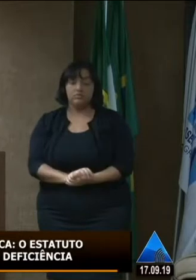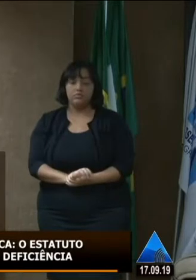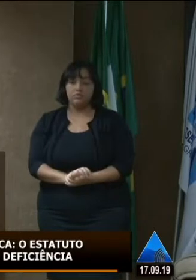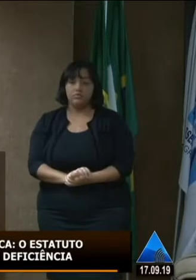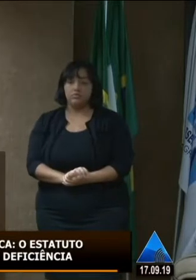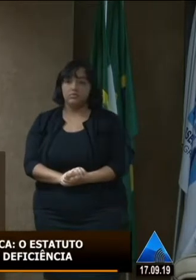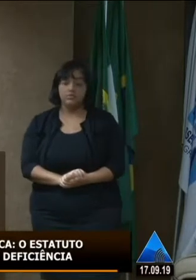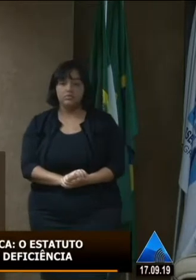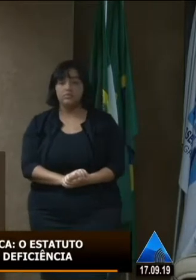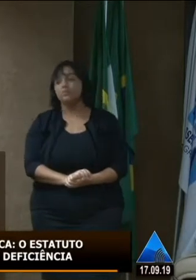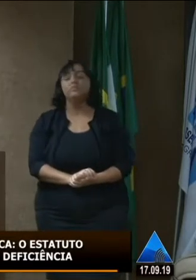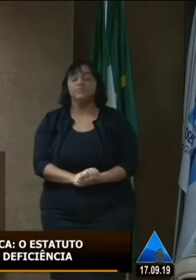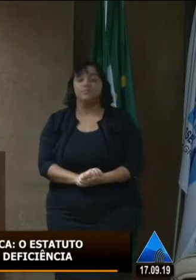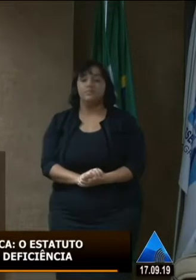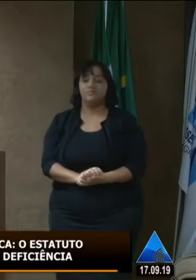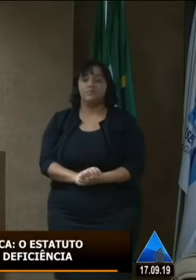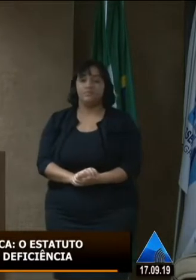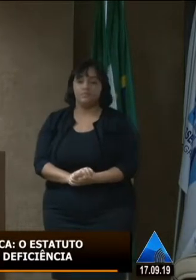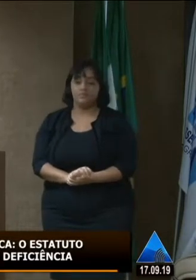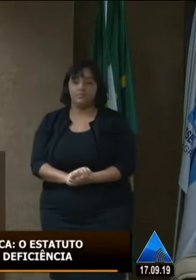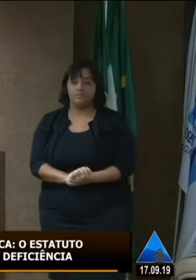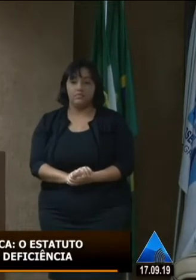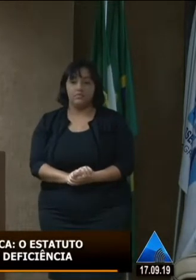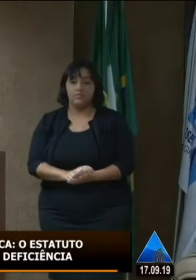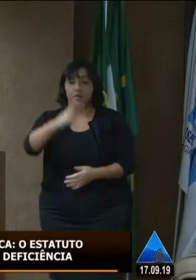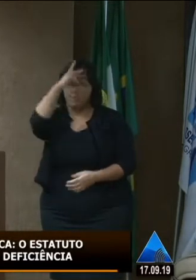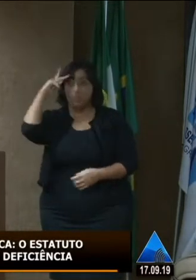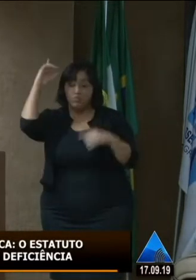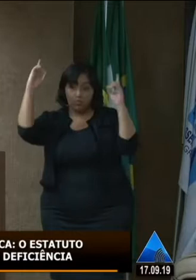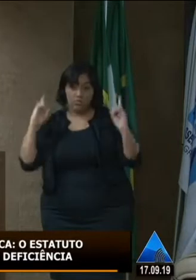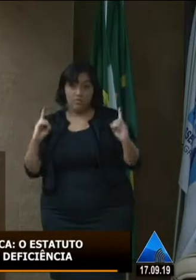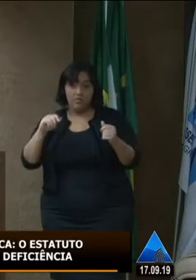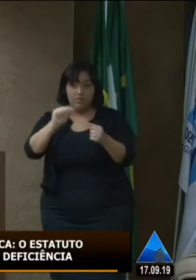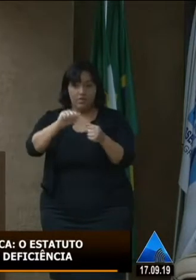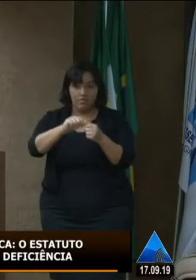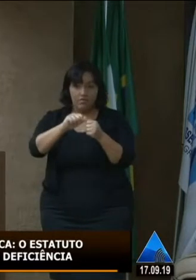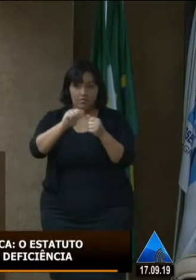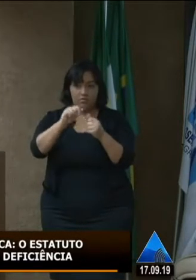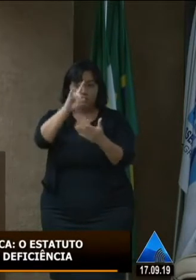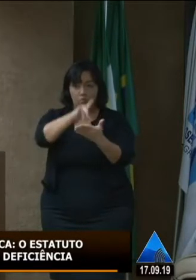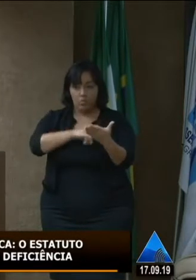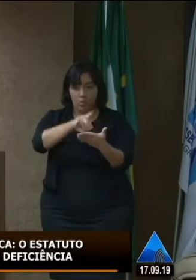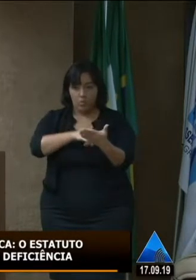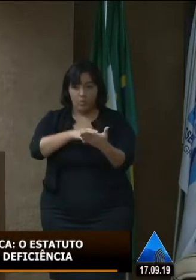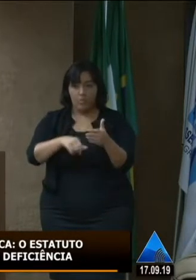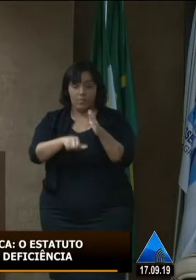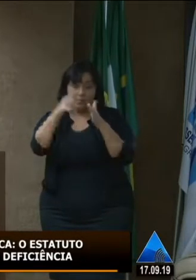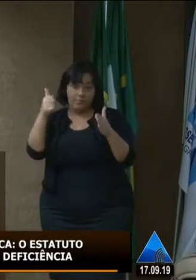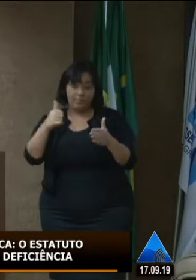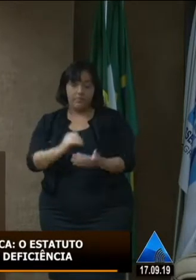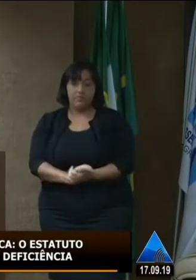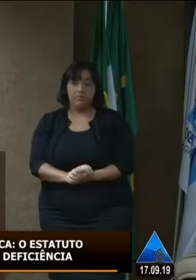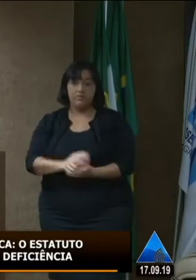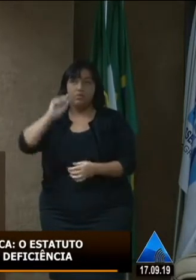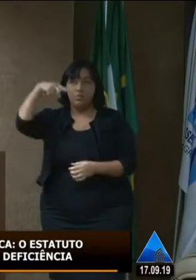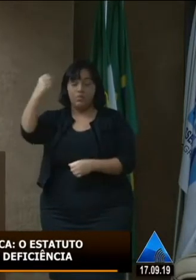do da matrícula antecipada e aí feito em novembro para o próximo ano letivo